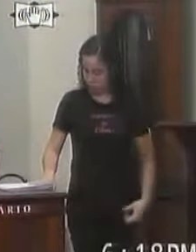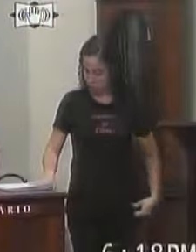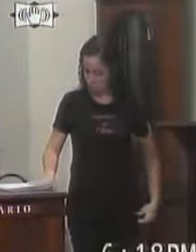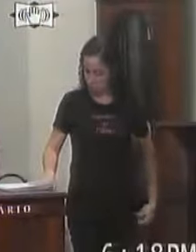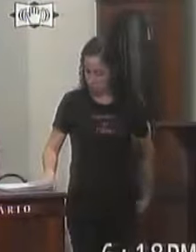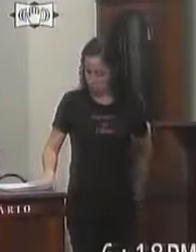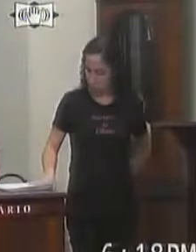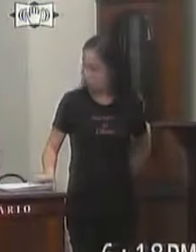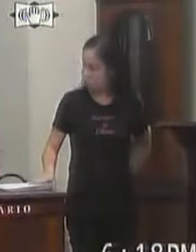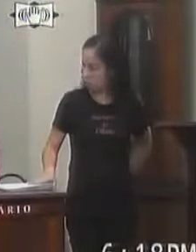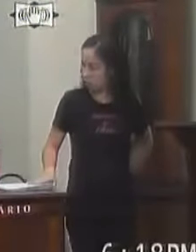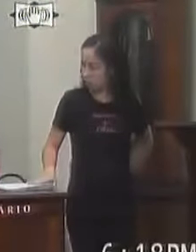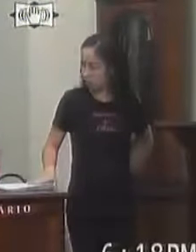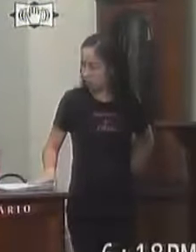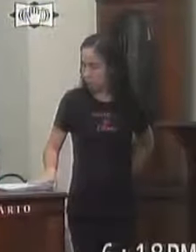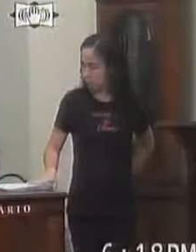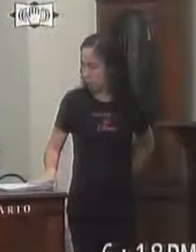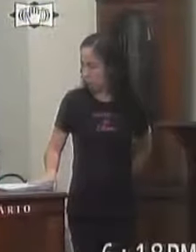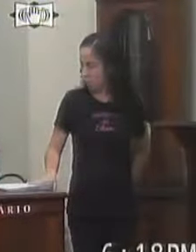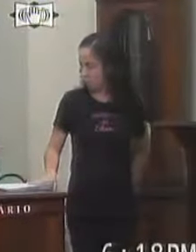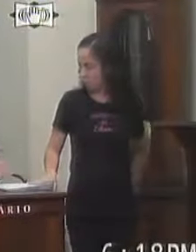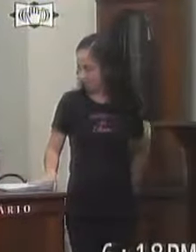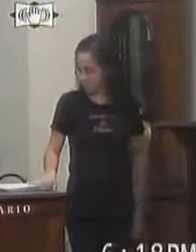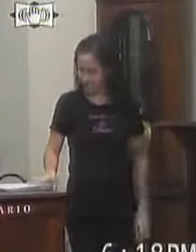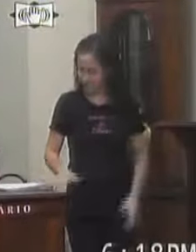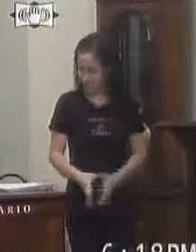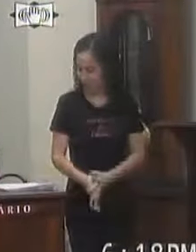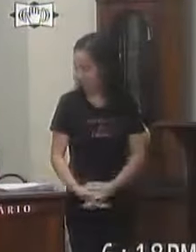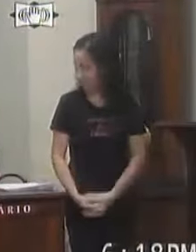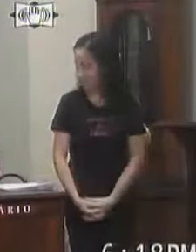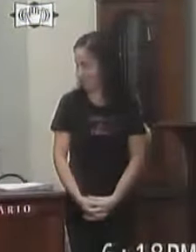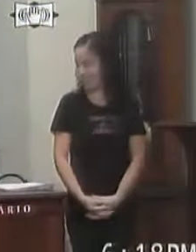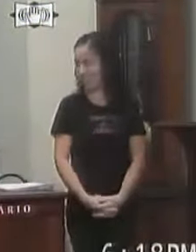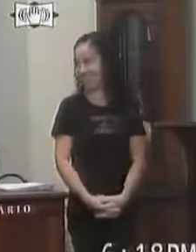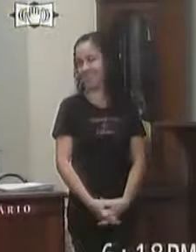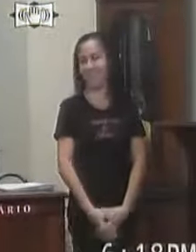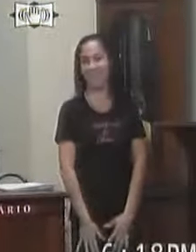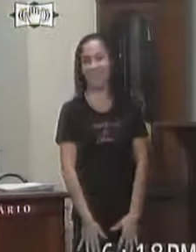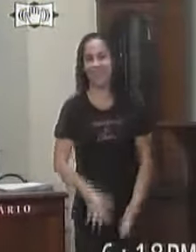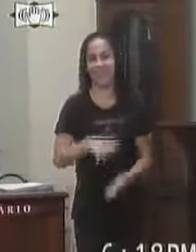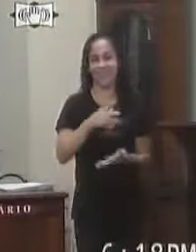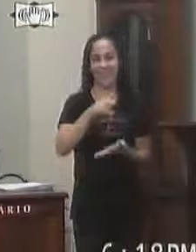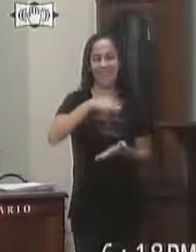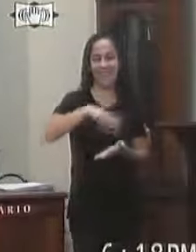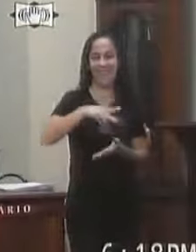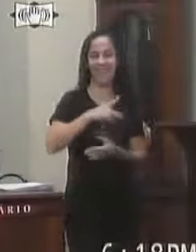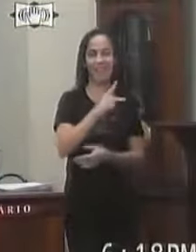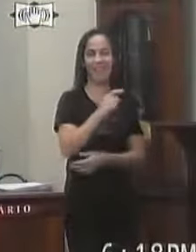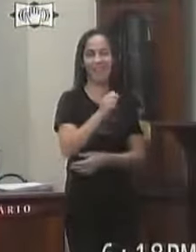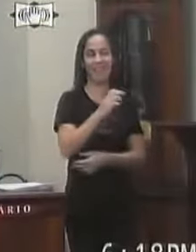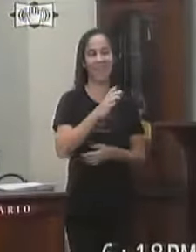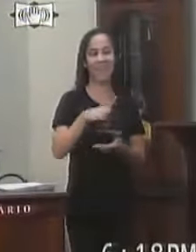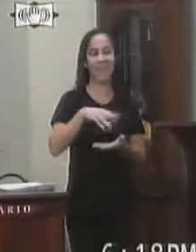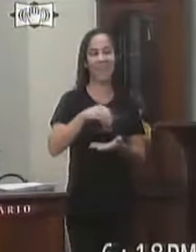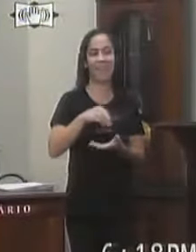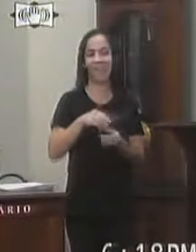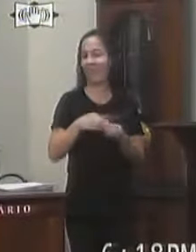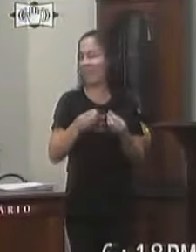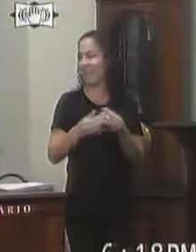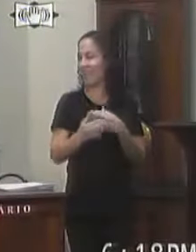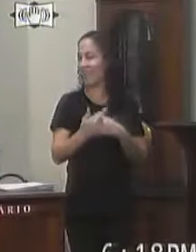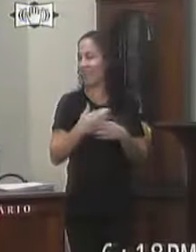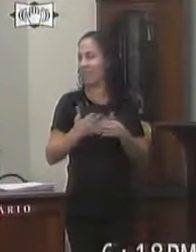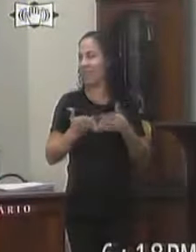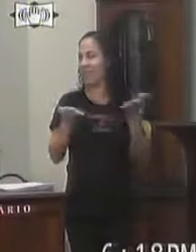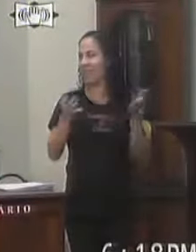Vamos agora para a leitura dos pareceres E as cópias dos ofícios Respondidos